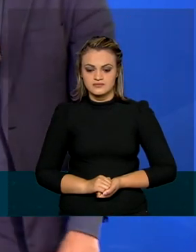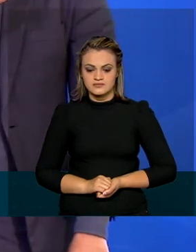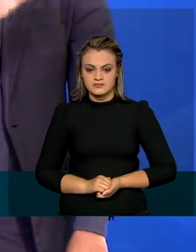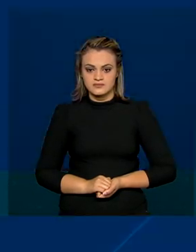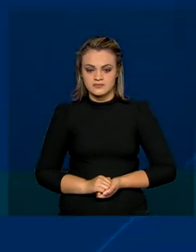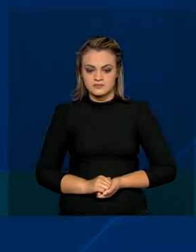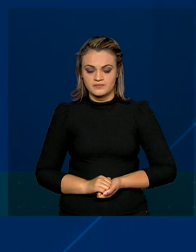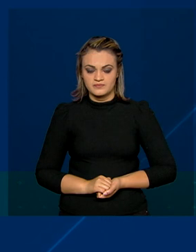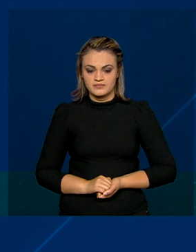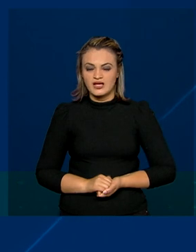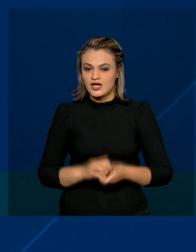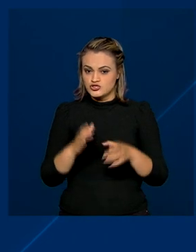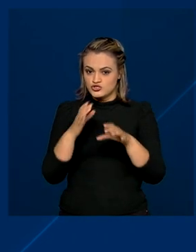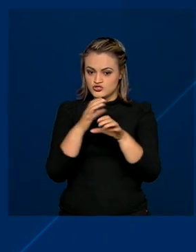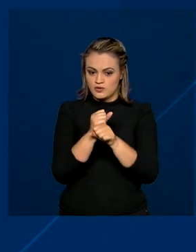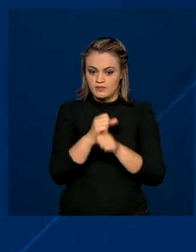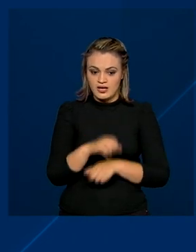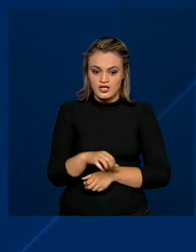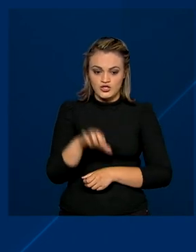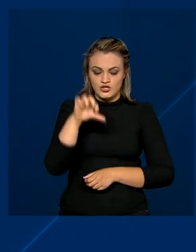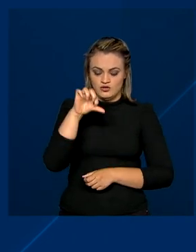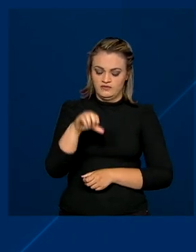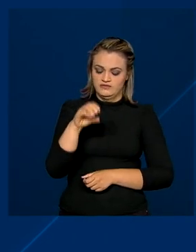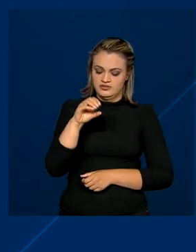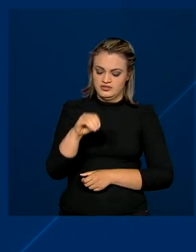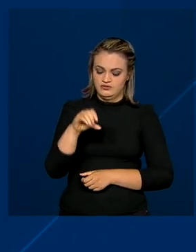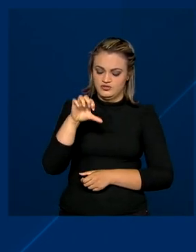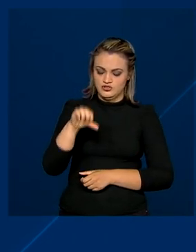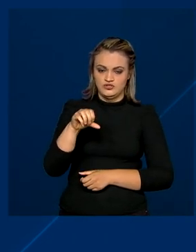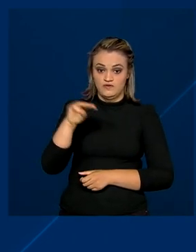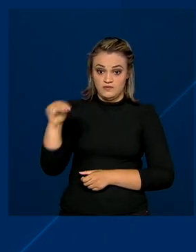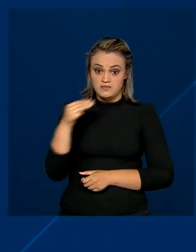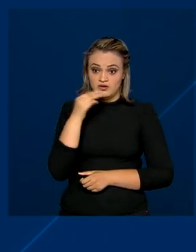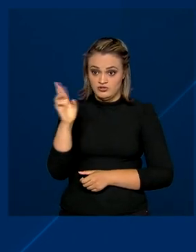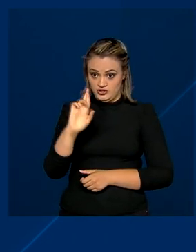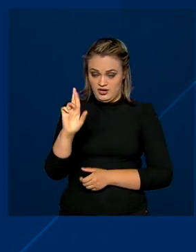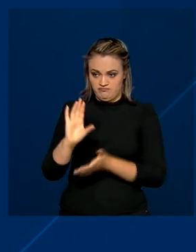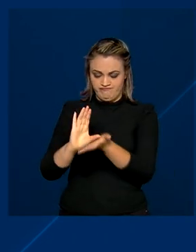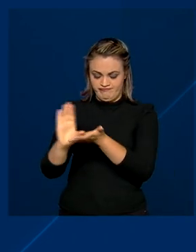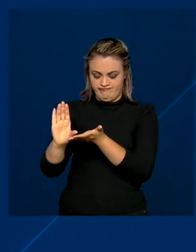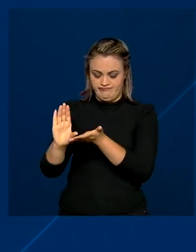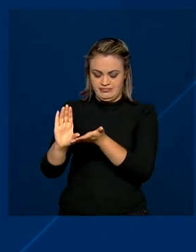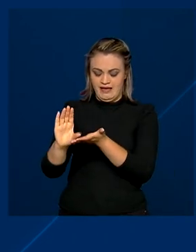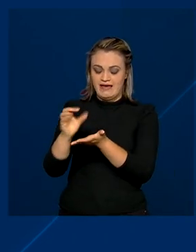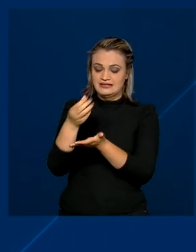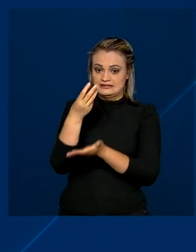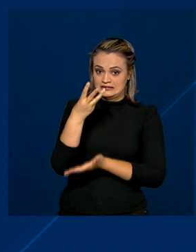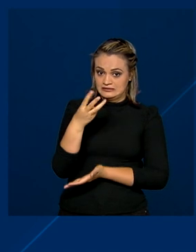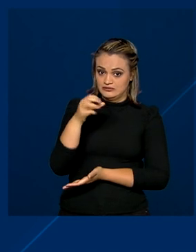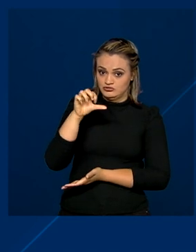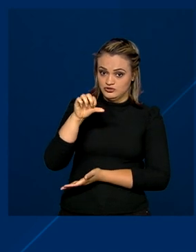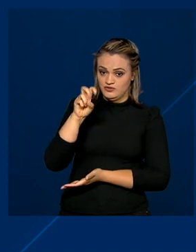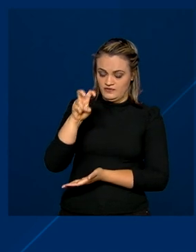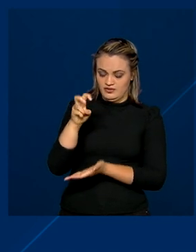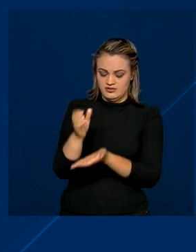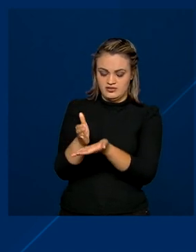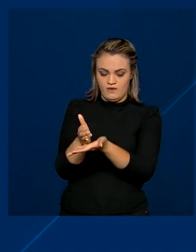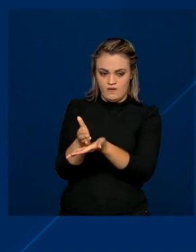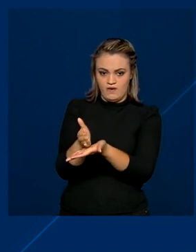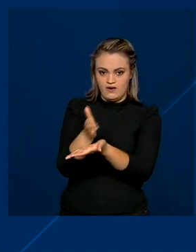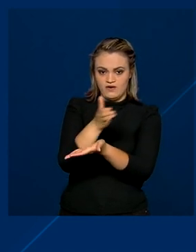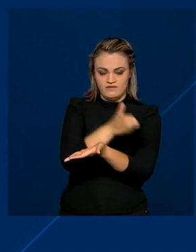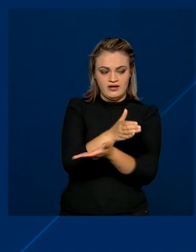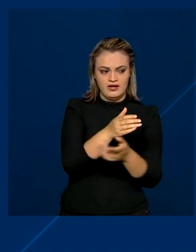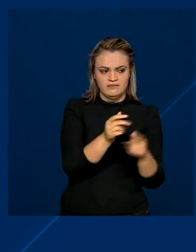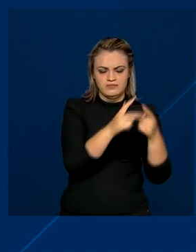brasileiros. Do total de 909 milhões de reais, 395 milhões serão destinados